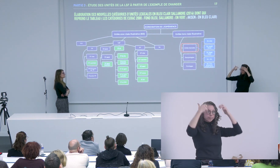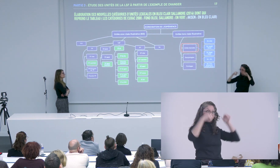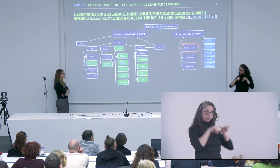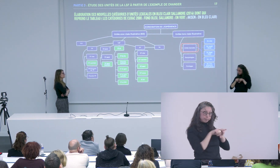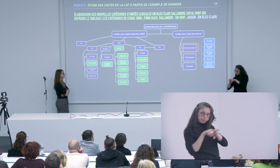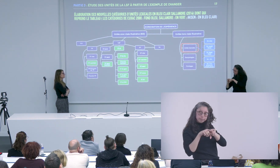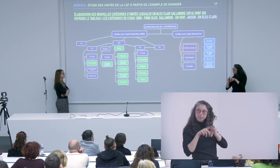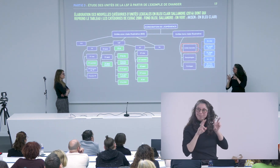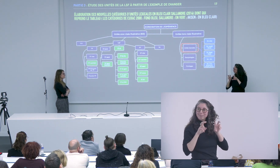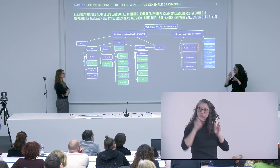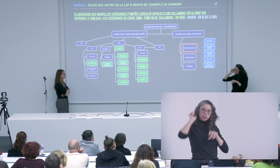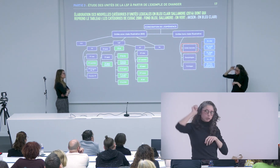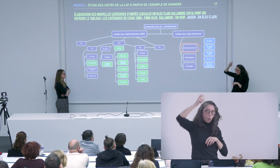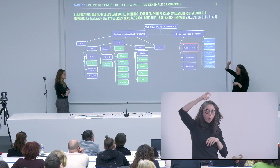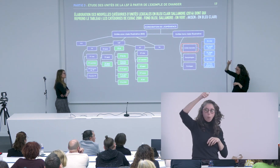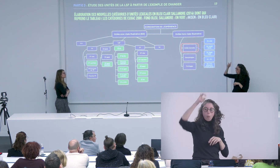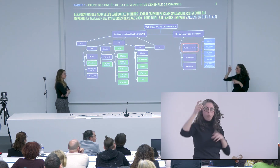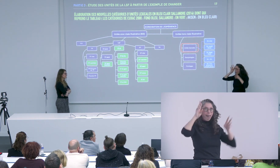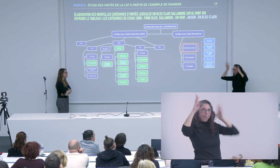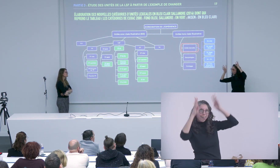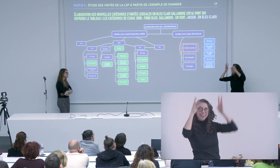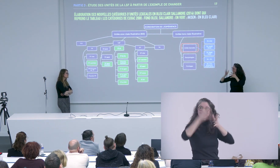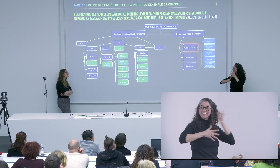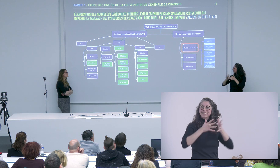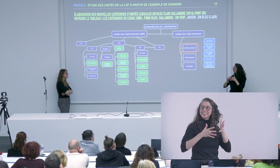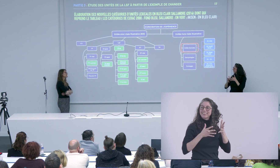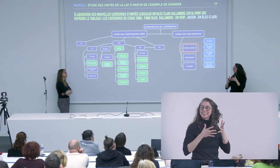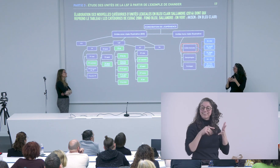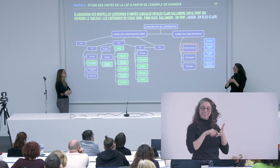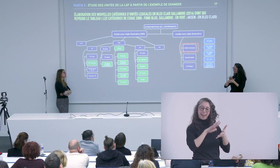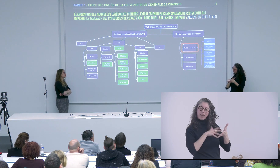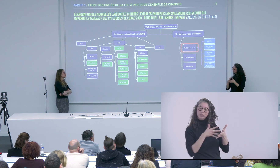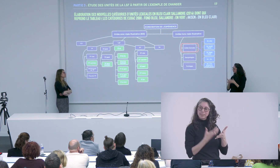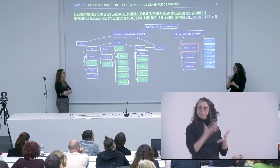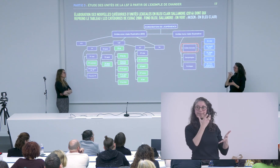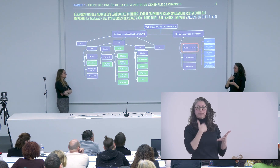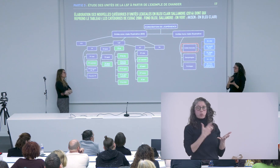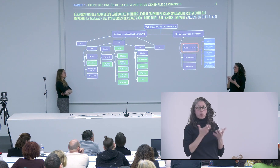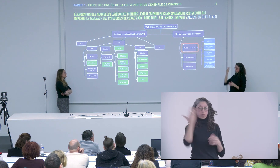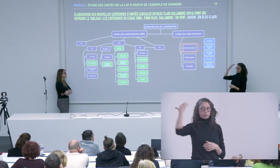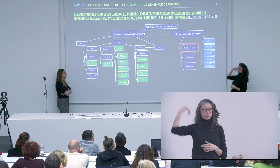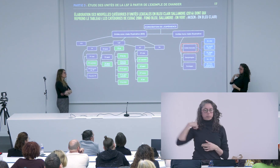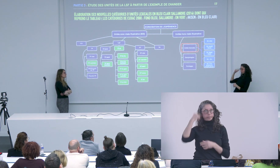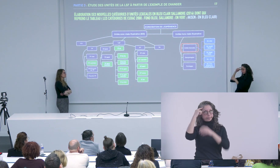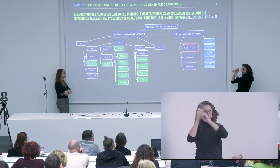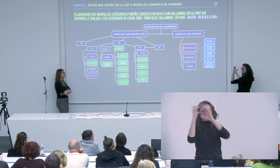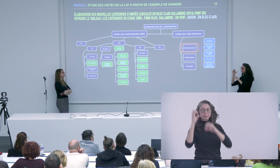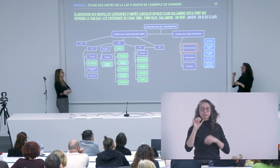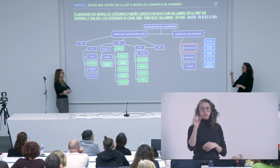pour essayer de comprendre comment est-ce que il mettait en place les processus cognitifs justement d